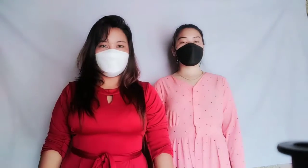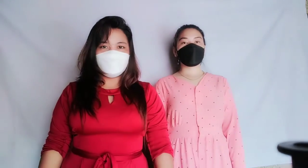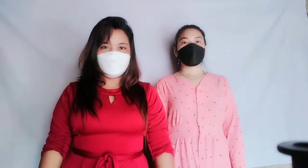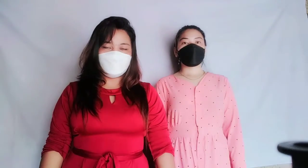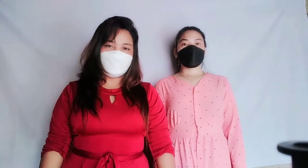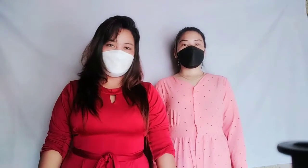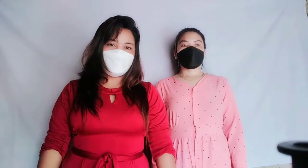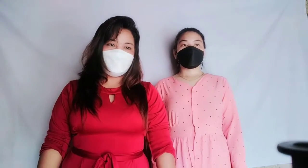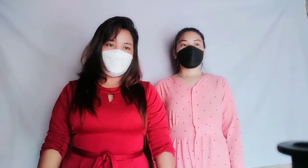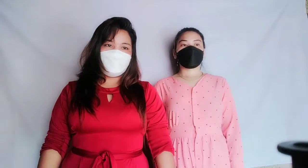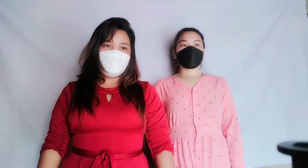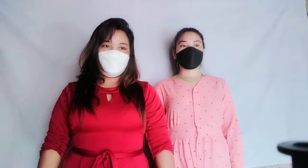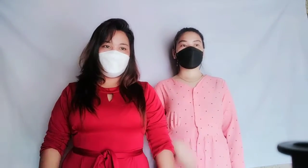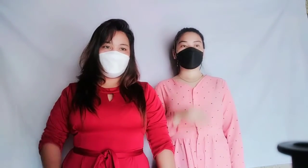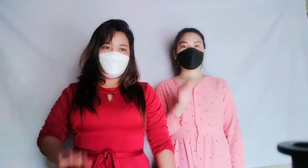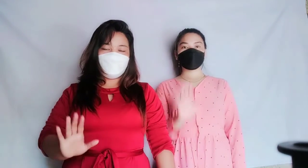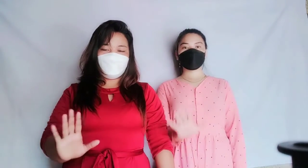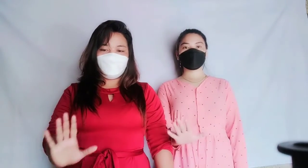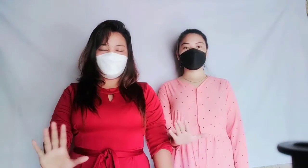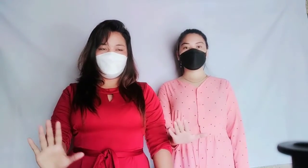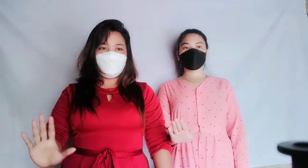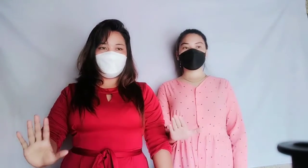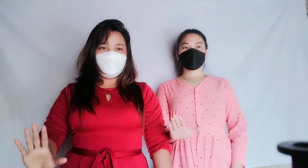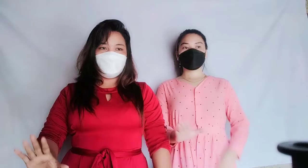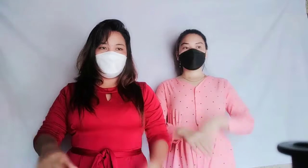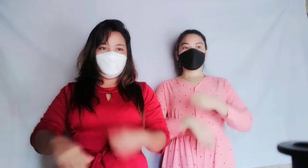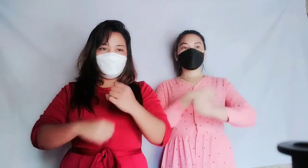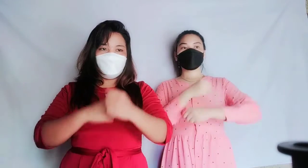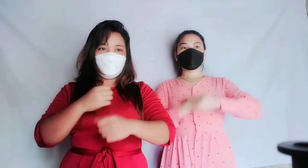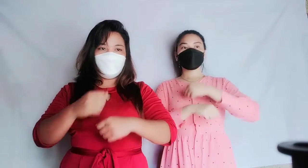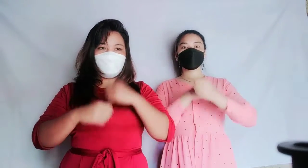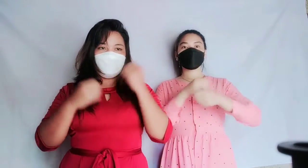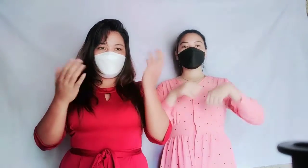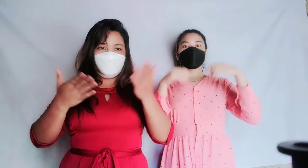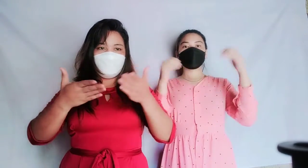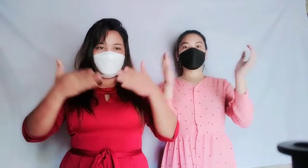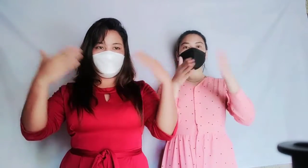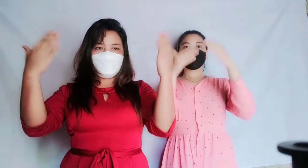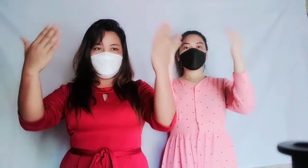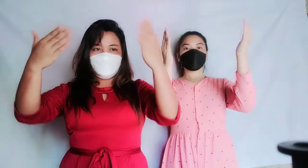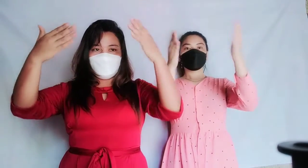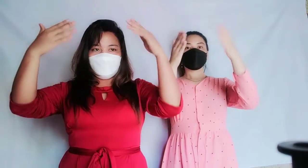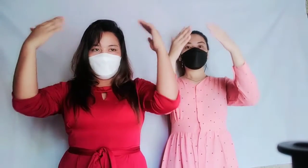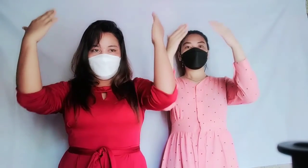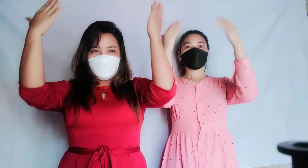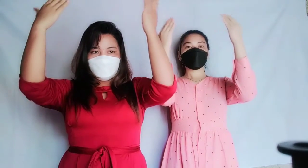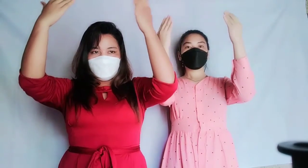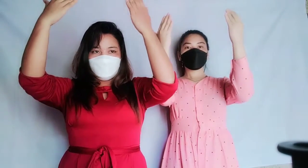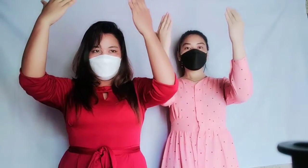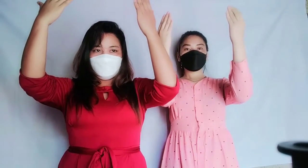TILA Iba Tuta ang taong Piyaya